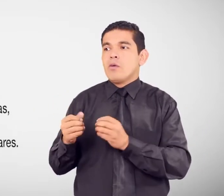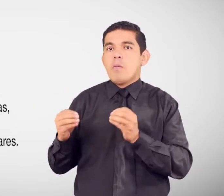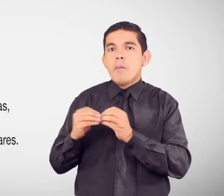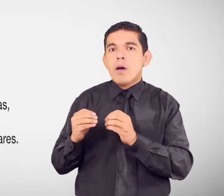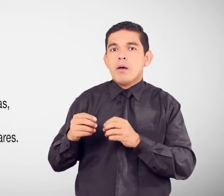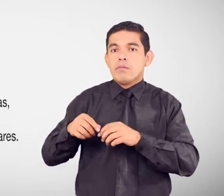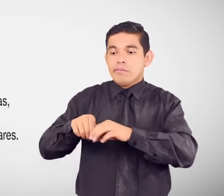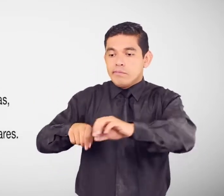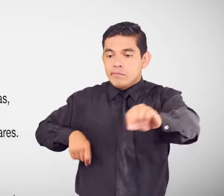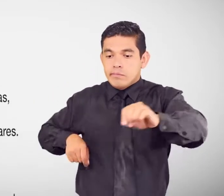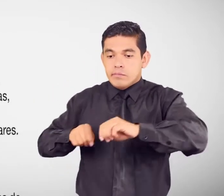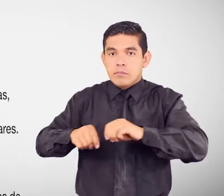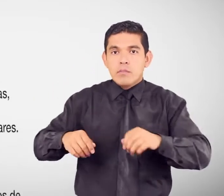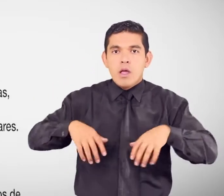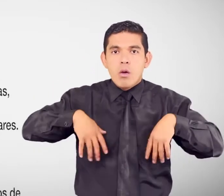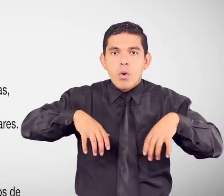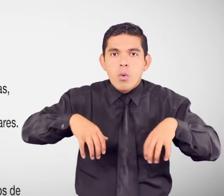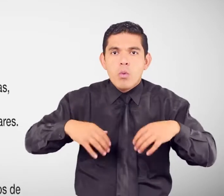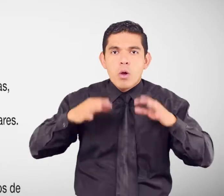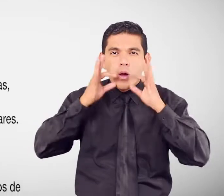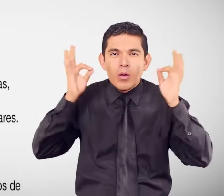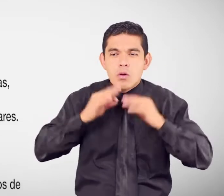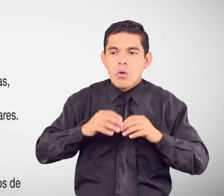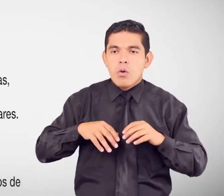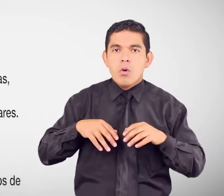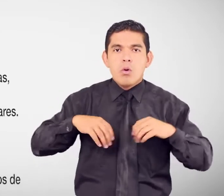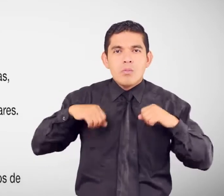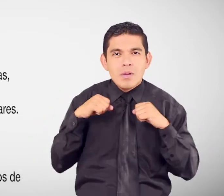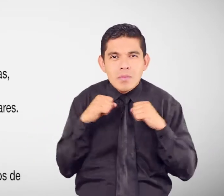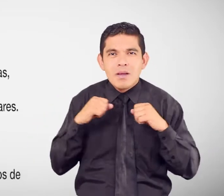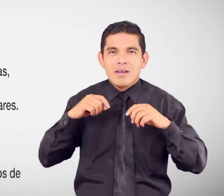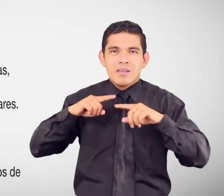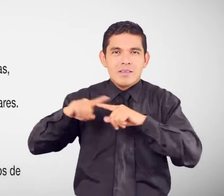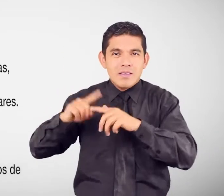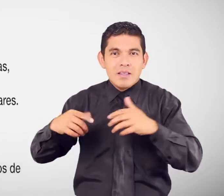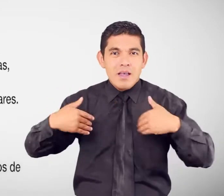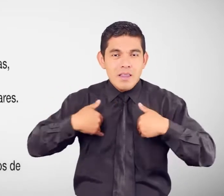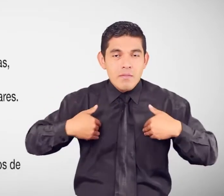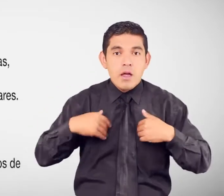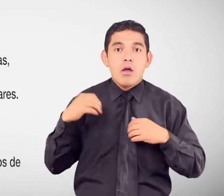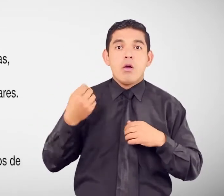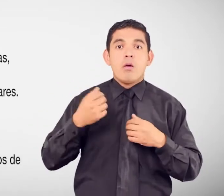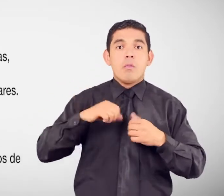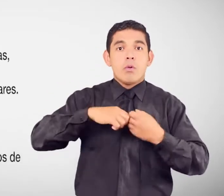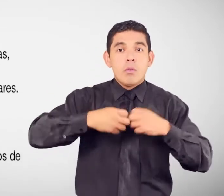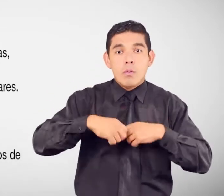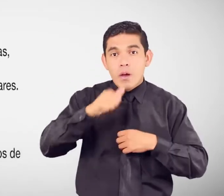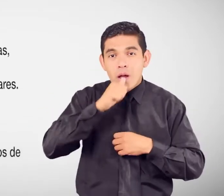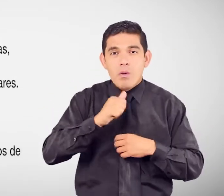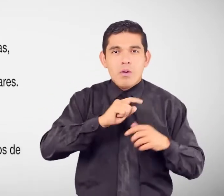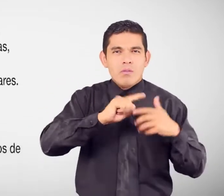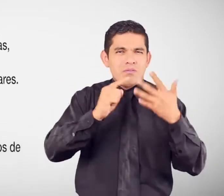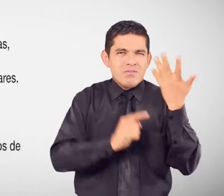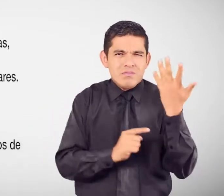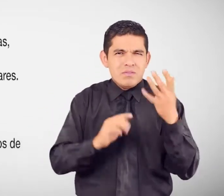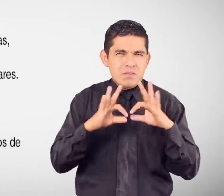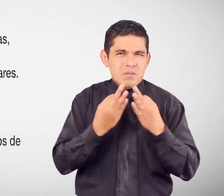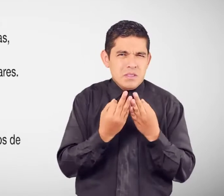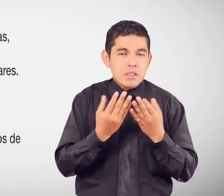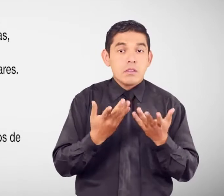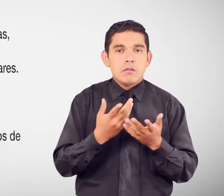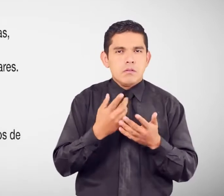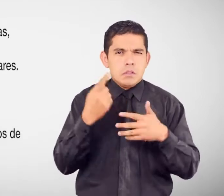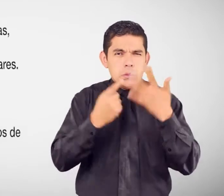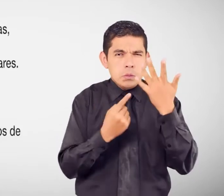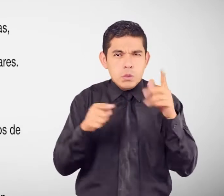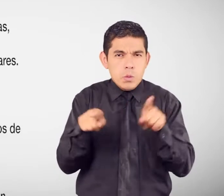Mascotas Animales de granja Temas de agua Problemas familiares Entre otros similares Resolver